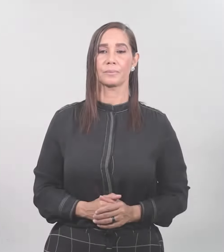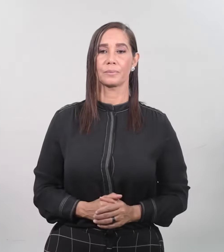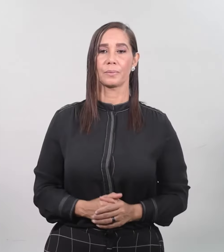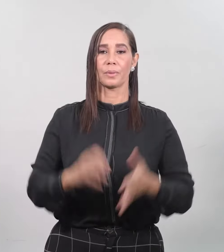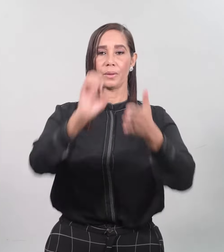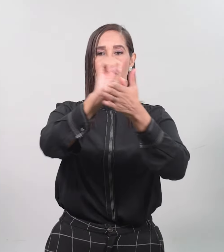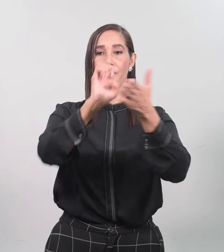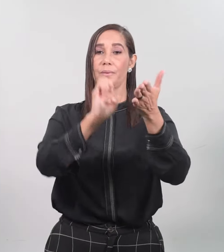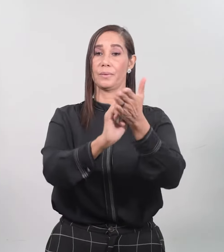Evangelio